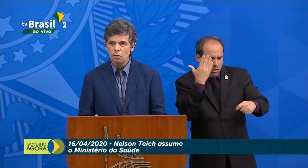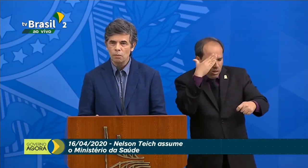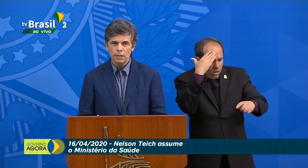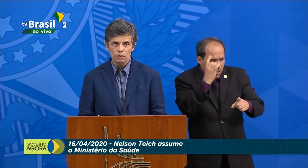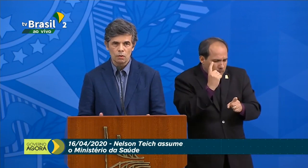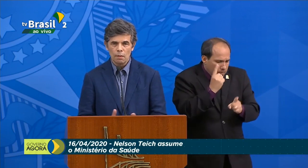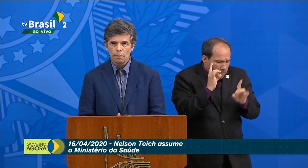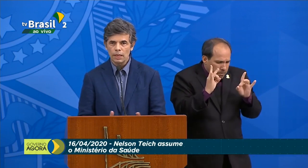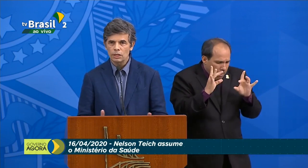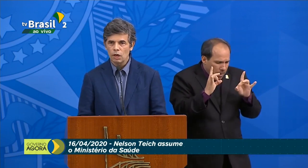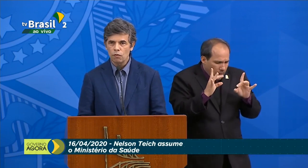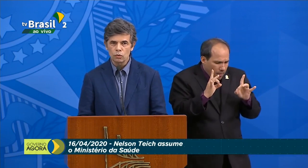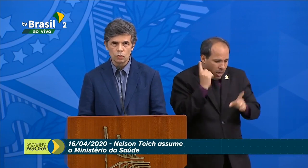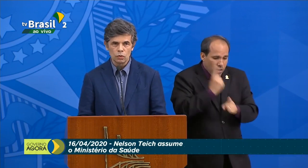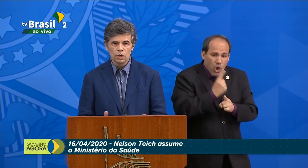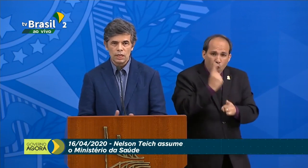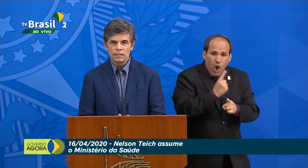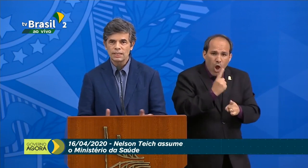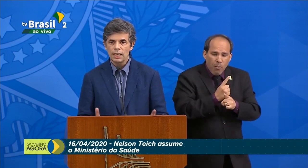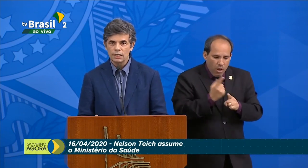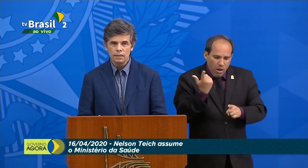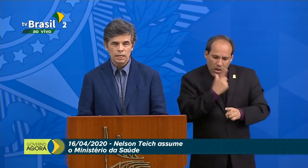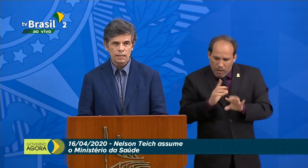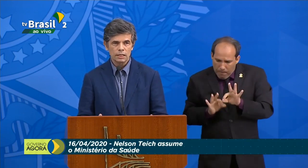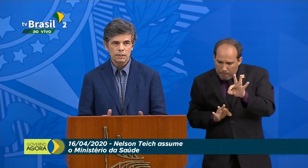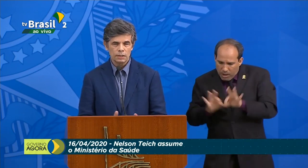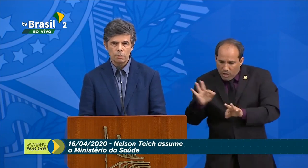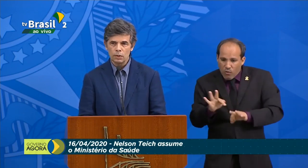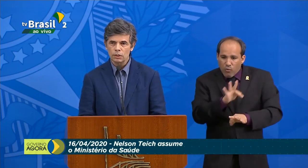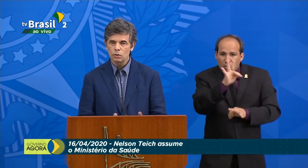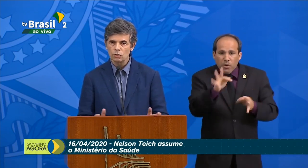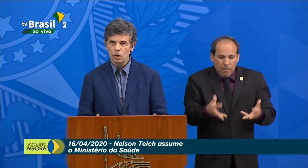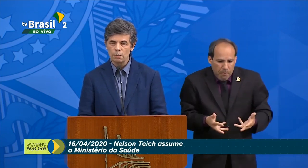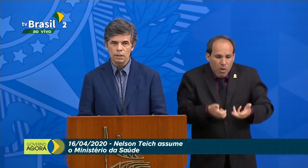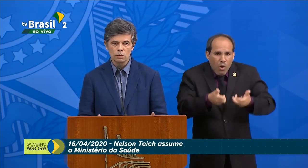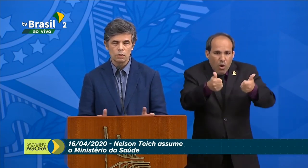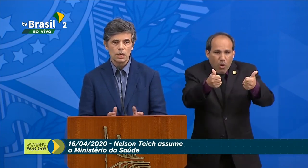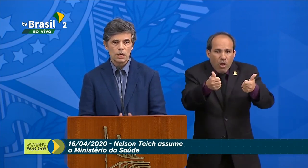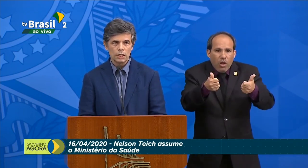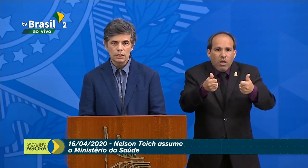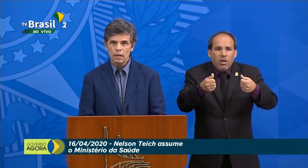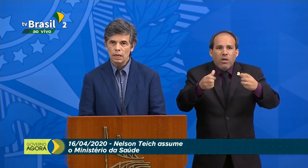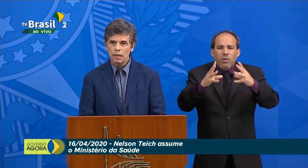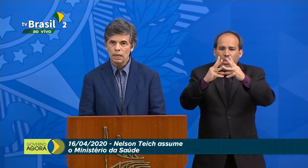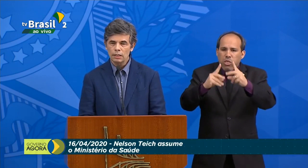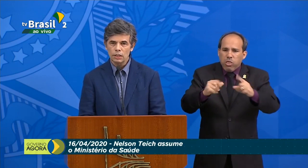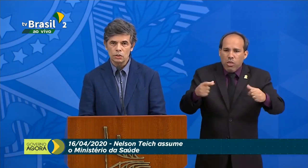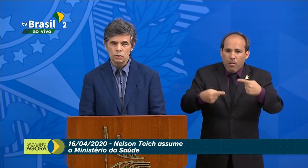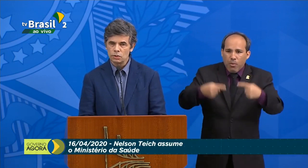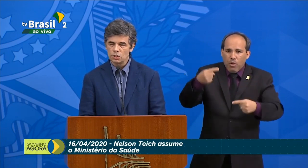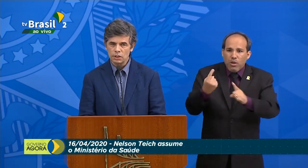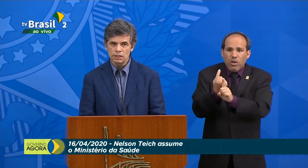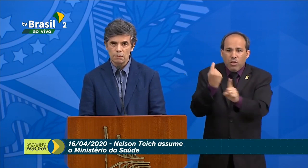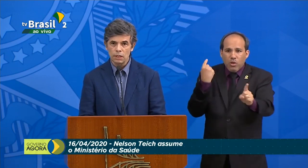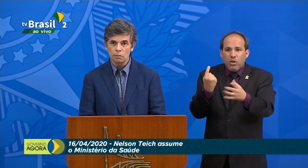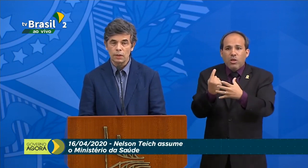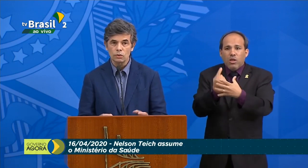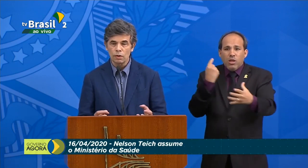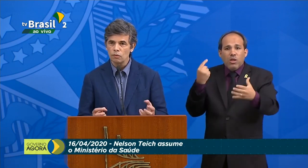de administrar o momento, planejar o futuro e sair dessa política do isolamento e do